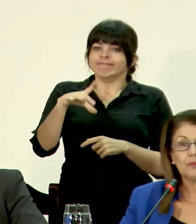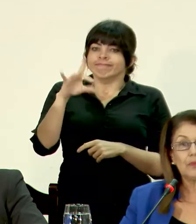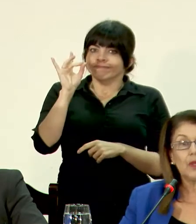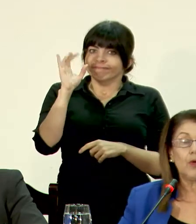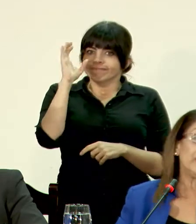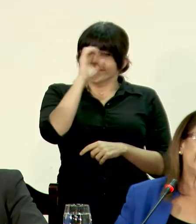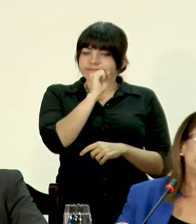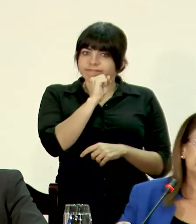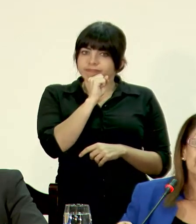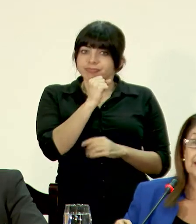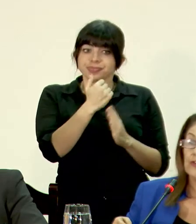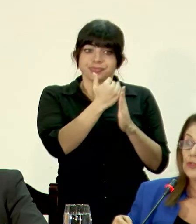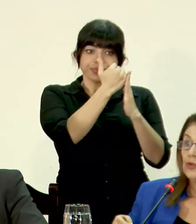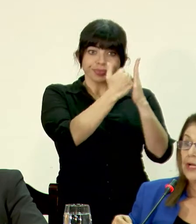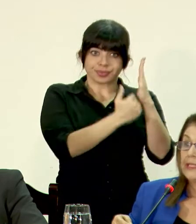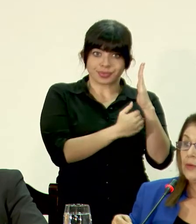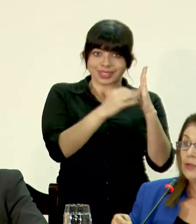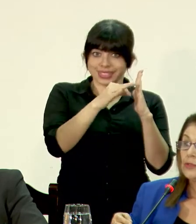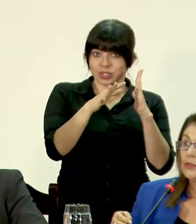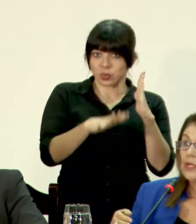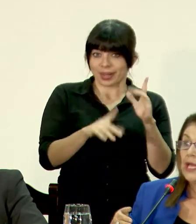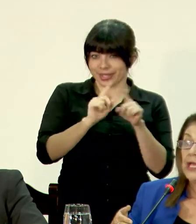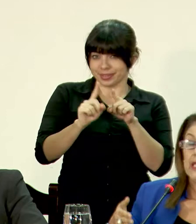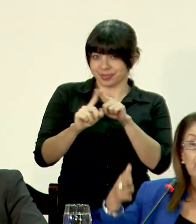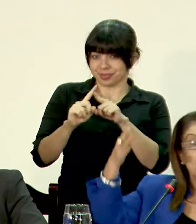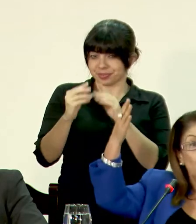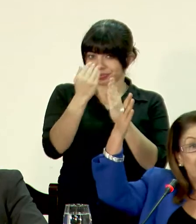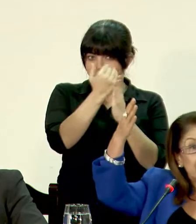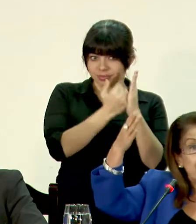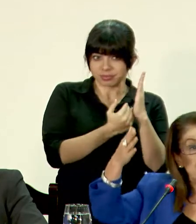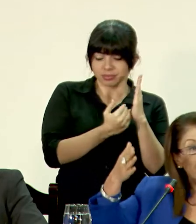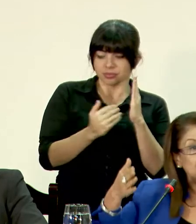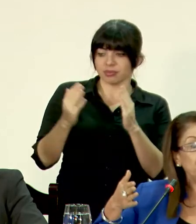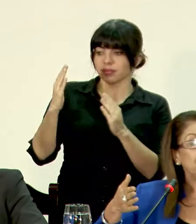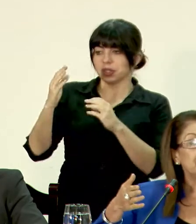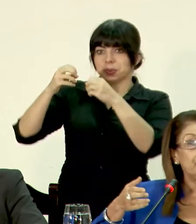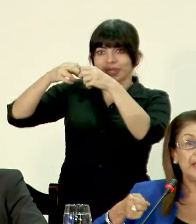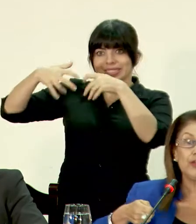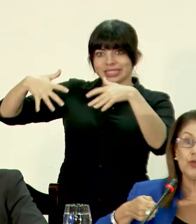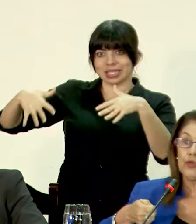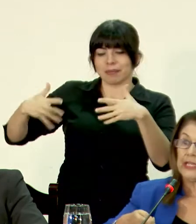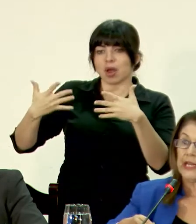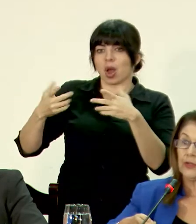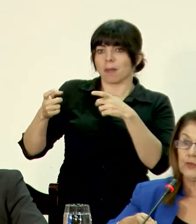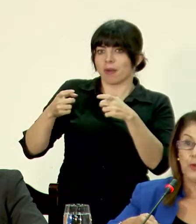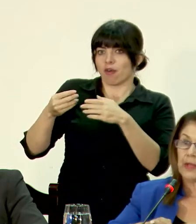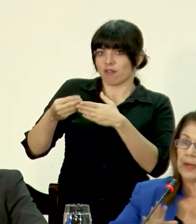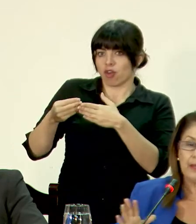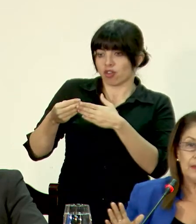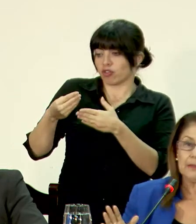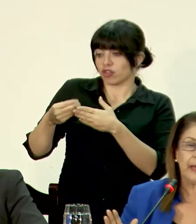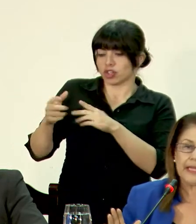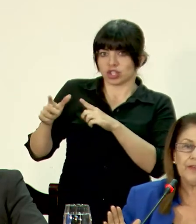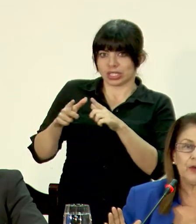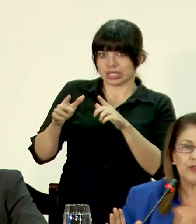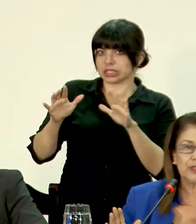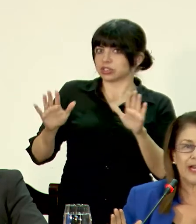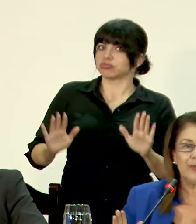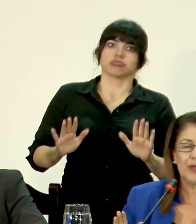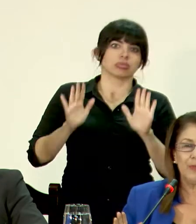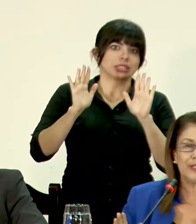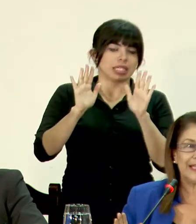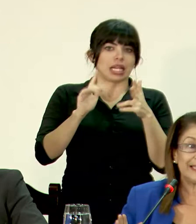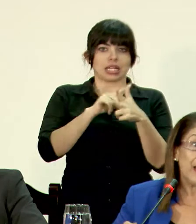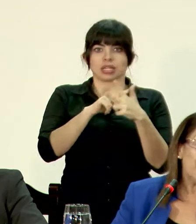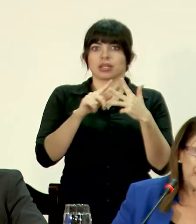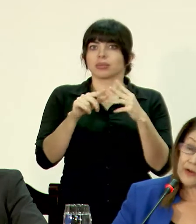una lista de centros educativos y un esquema de financiamiento y un dinero disponible. Magnífico. Eso